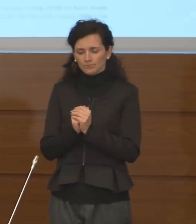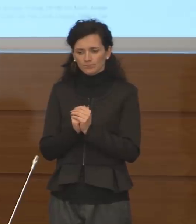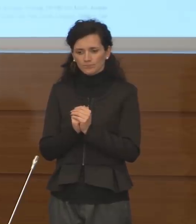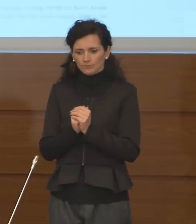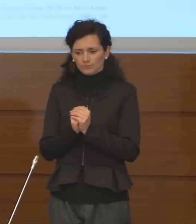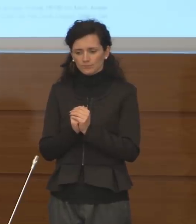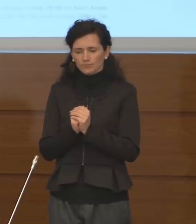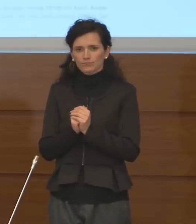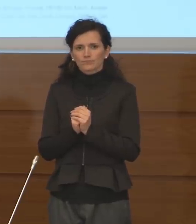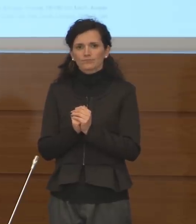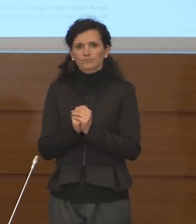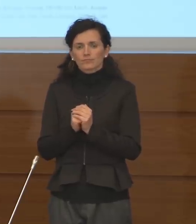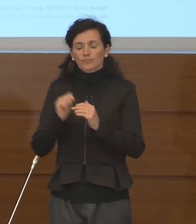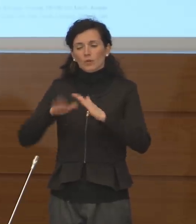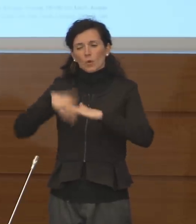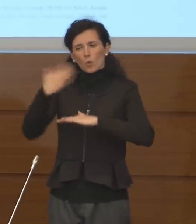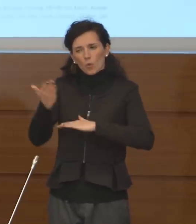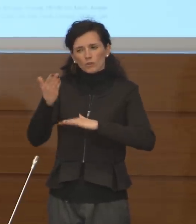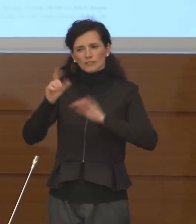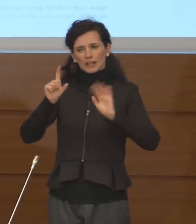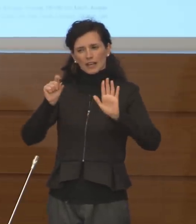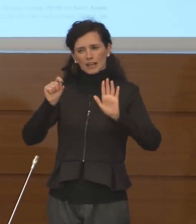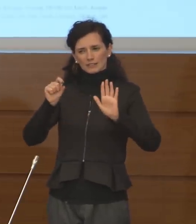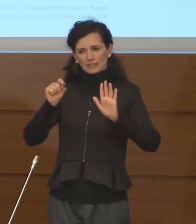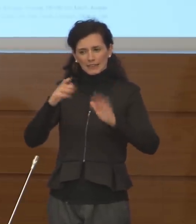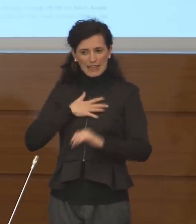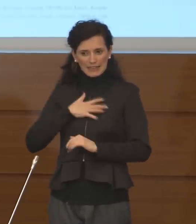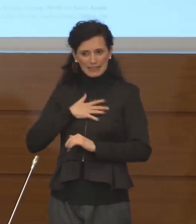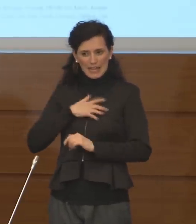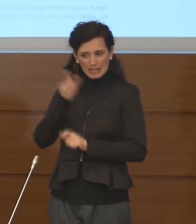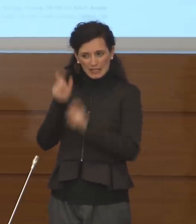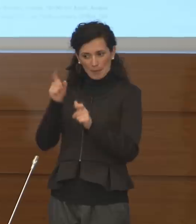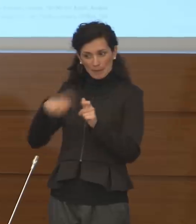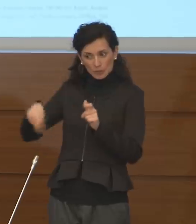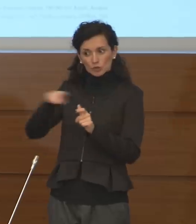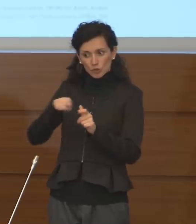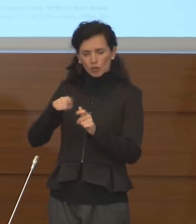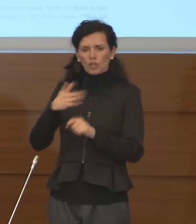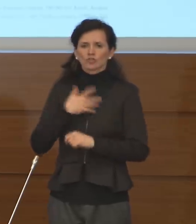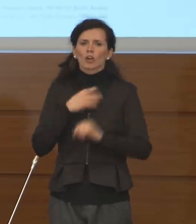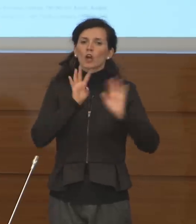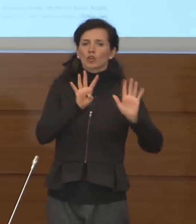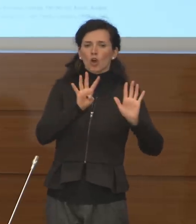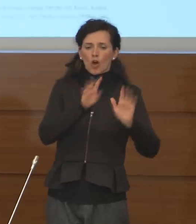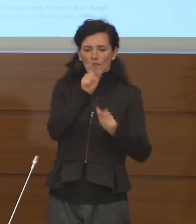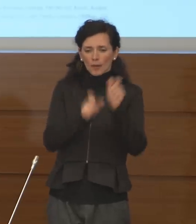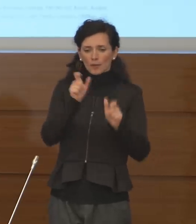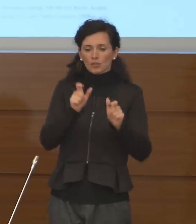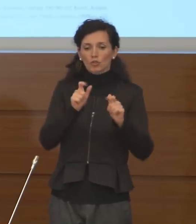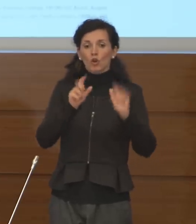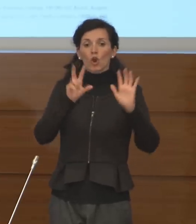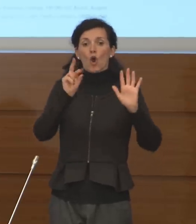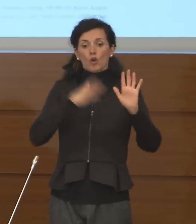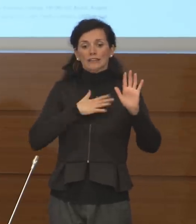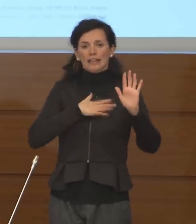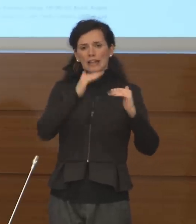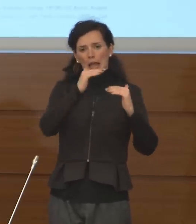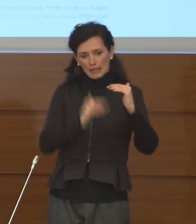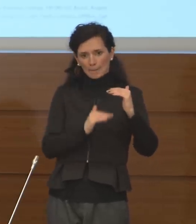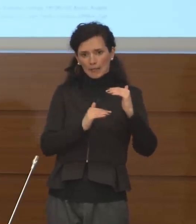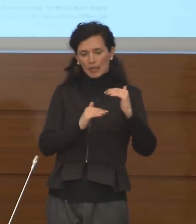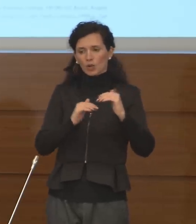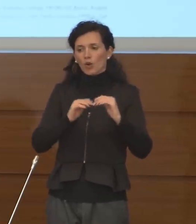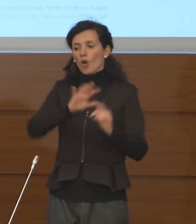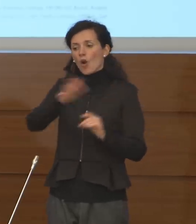ultrasettantenni ce ne sono 9 con meno di 80 anni e il resto